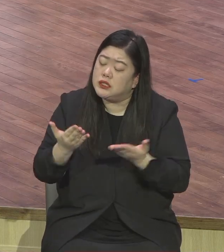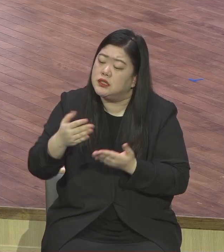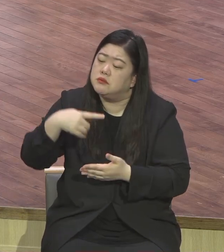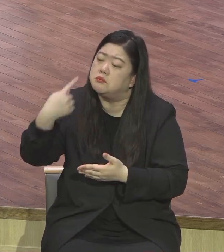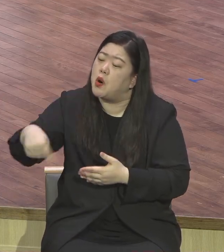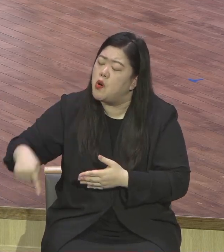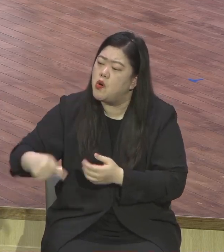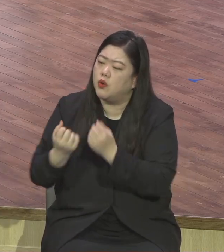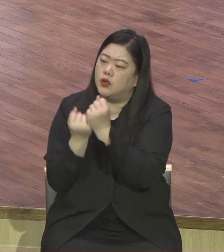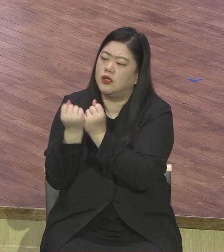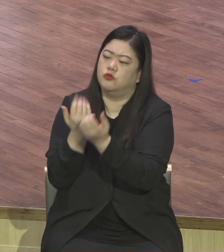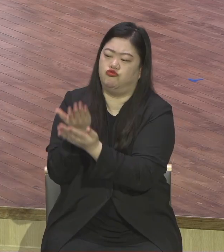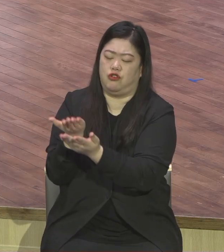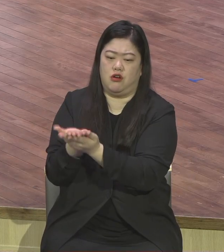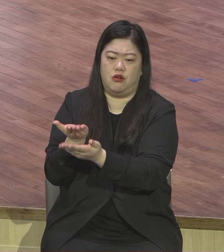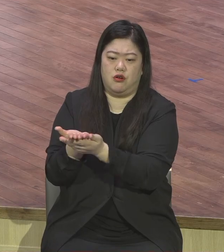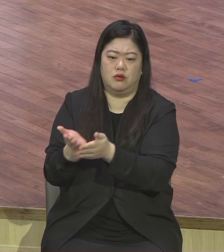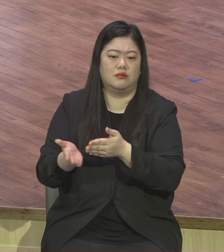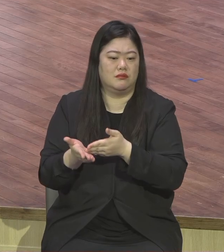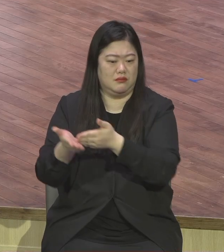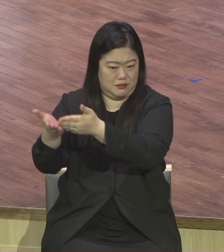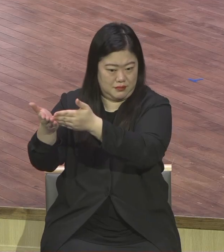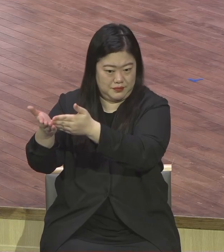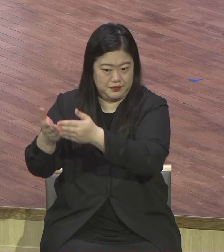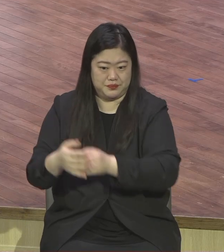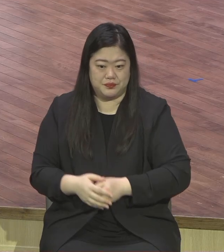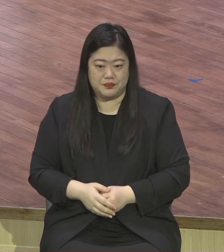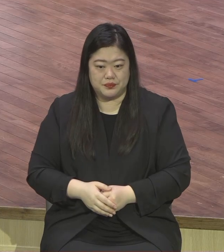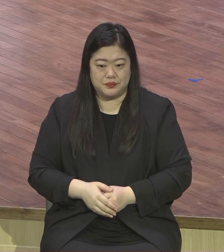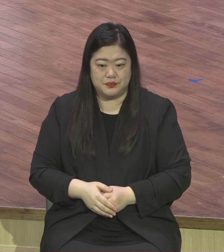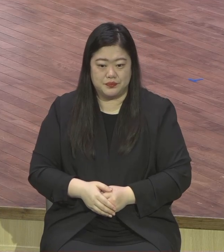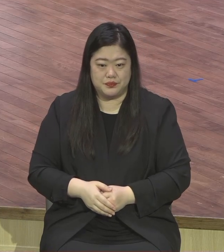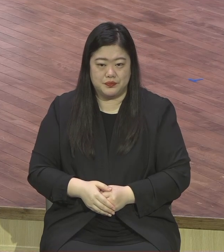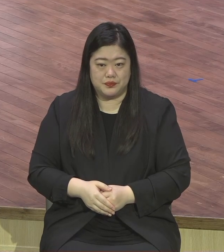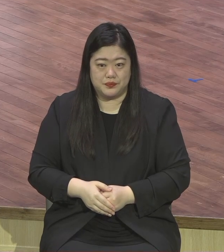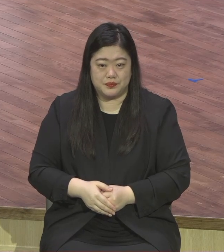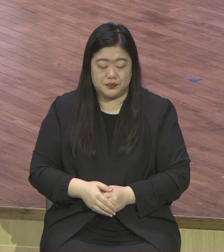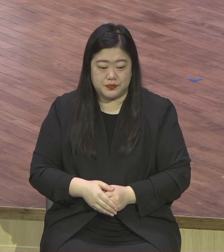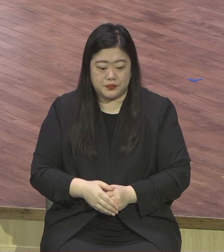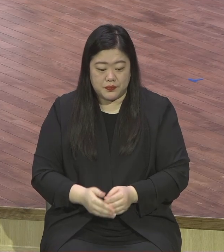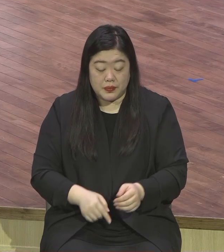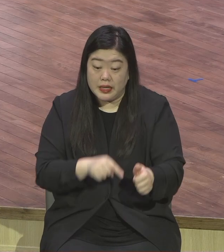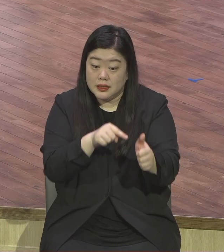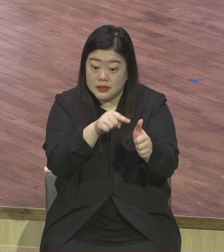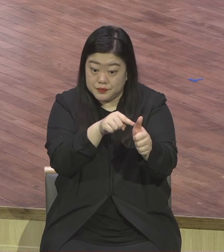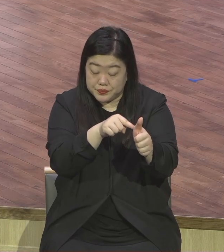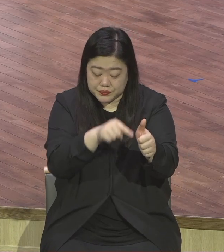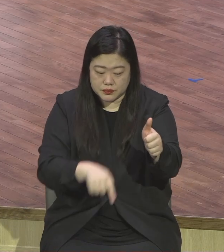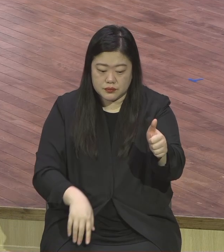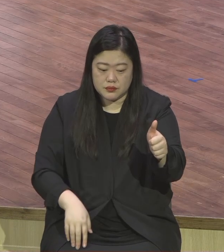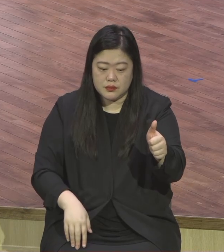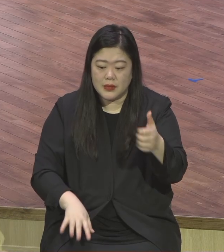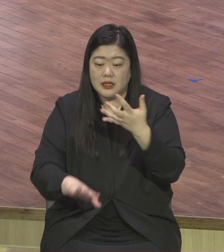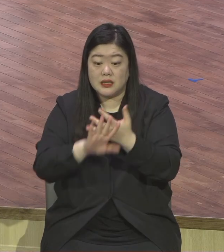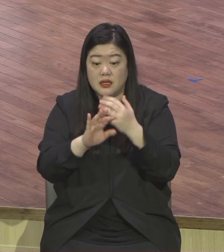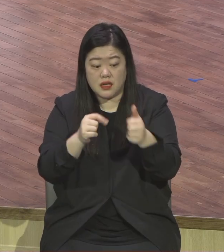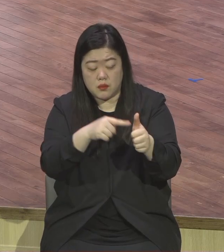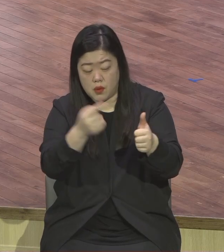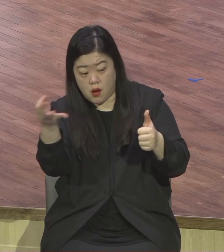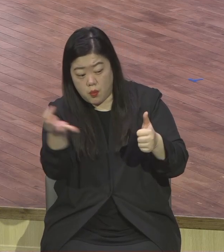본문에 보면 한 사람이 소개되어 있는데 이 사람은 세상 사람들이 부러워할 수 있는 모든